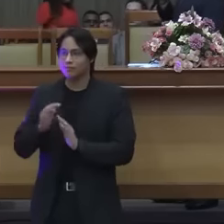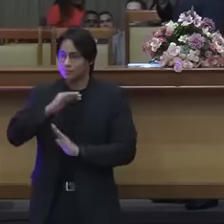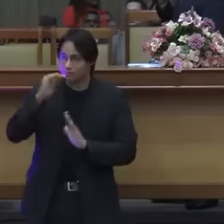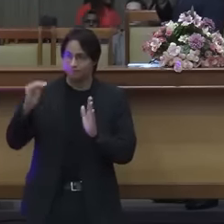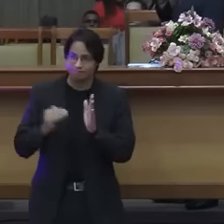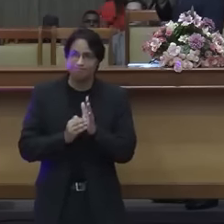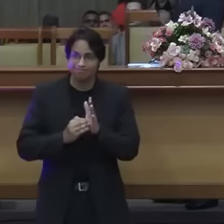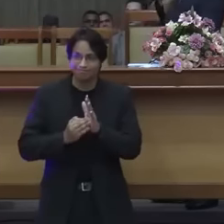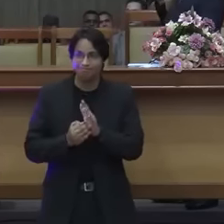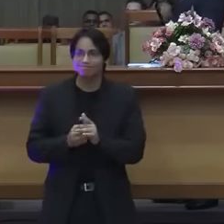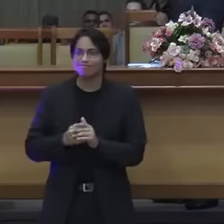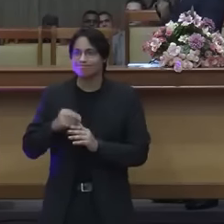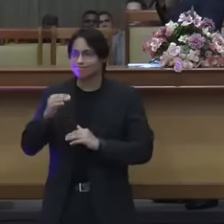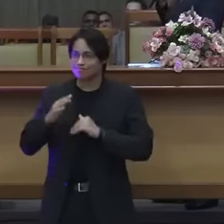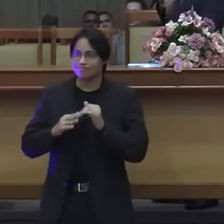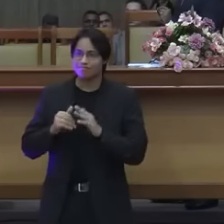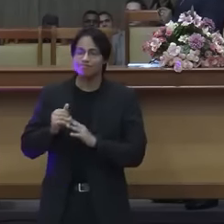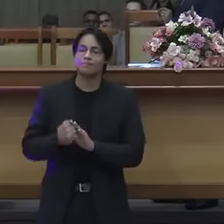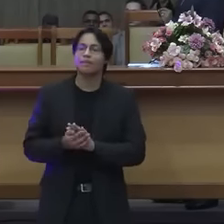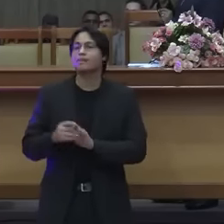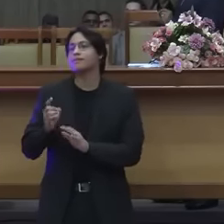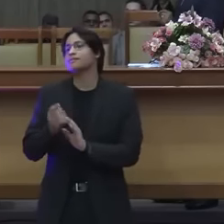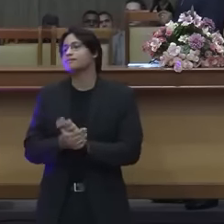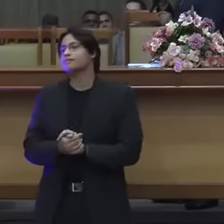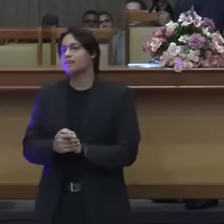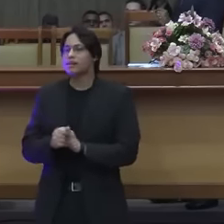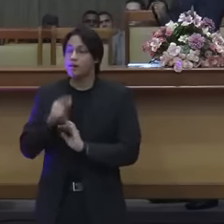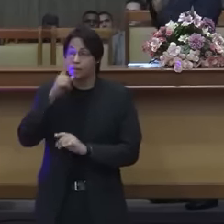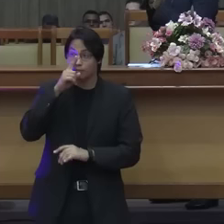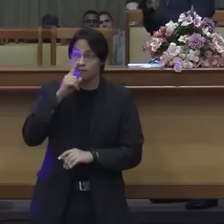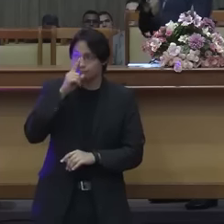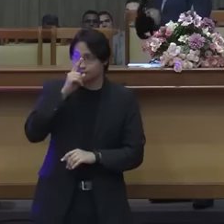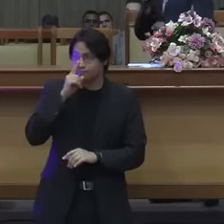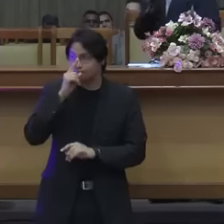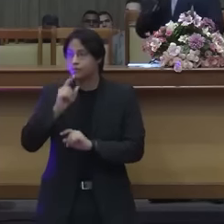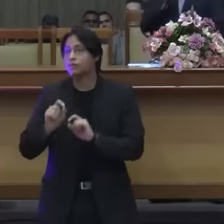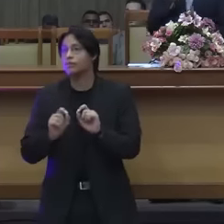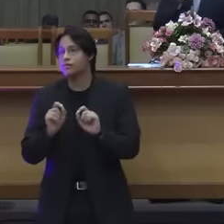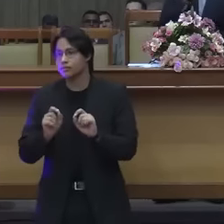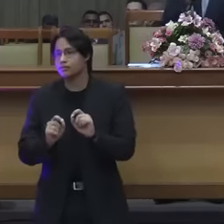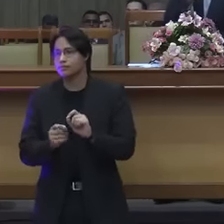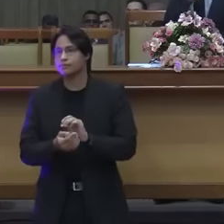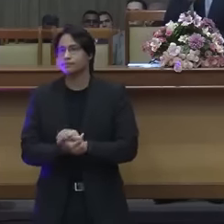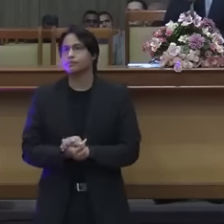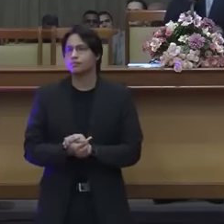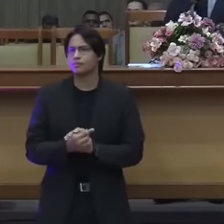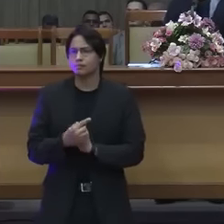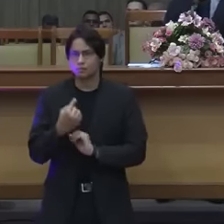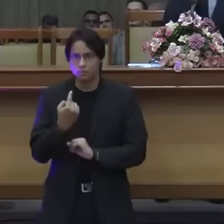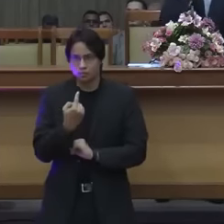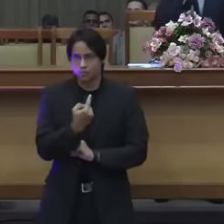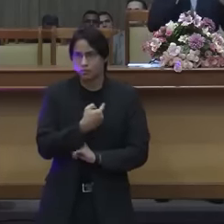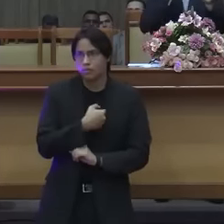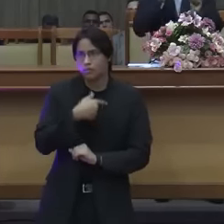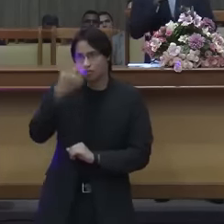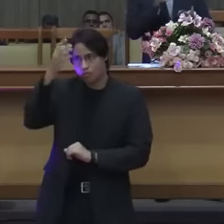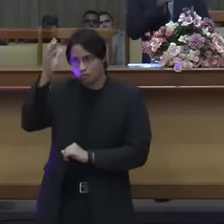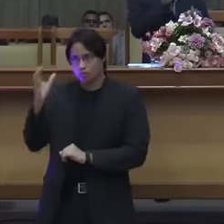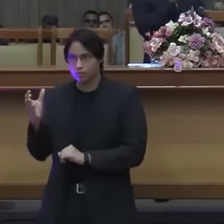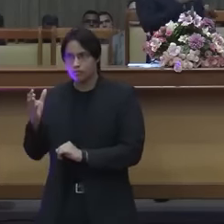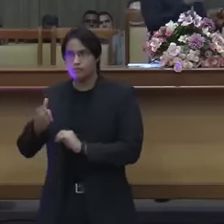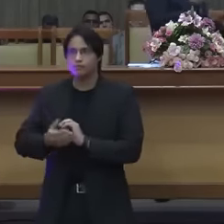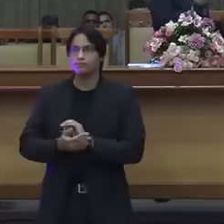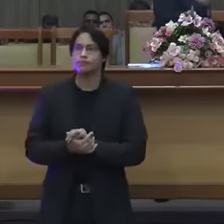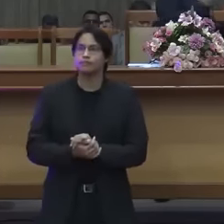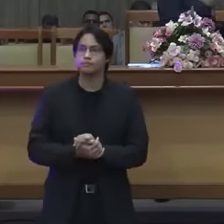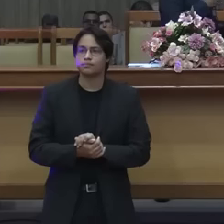isso, é sempre perigoso quando as nossas tradições, quando os nossos costumes,